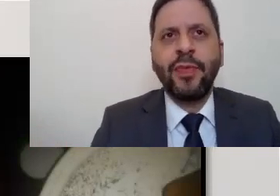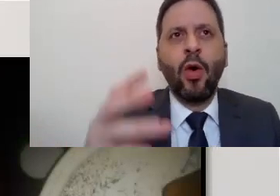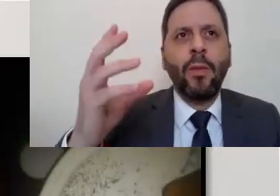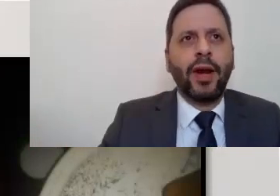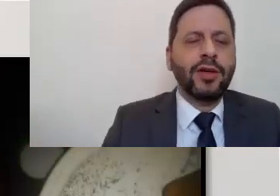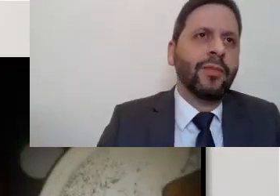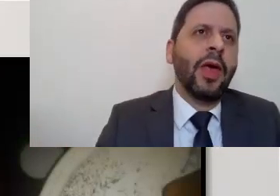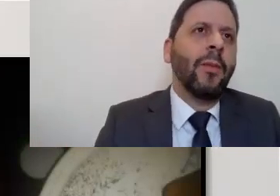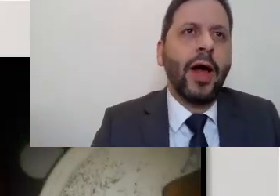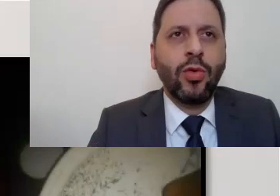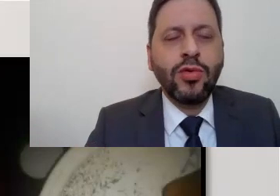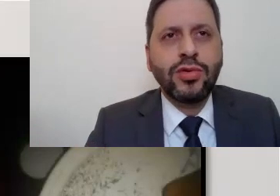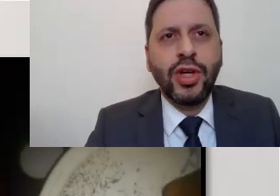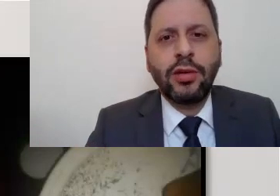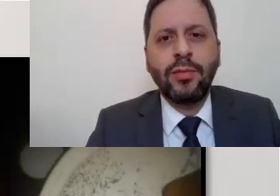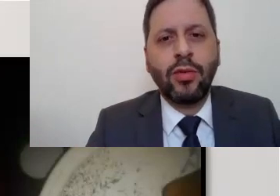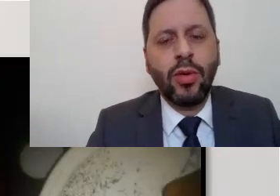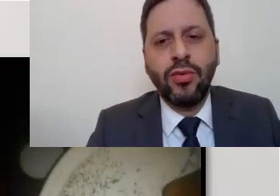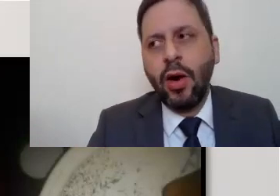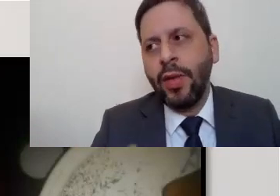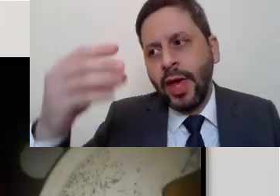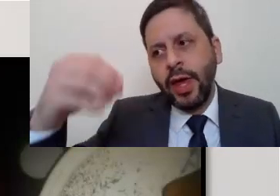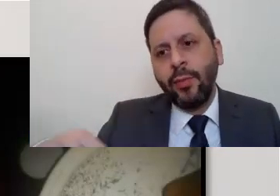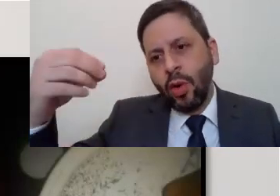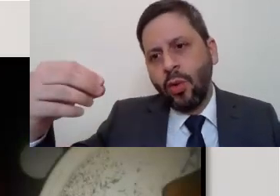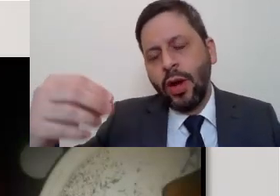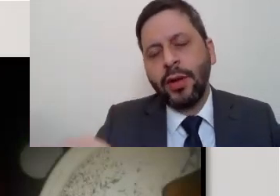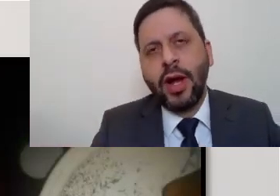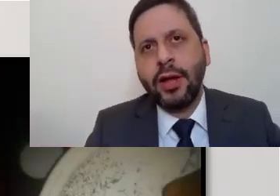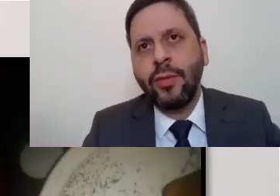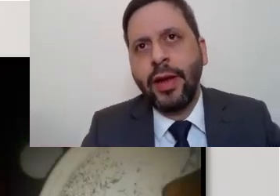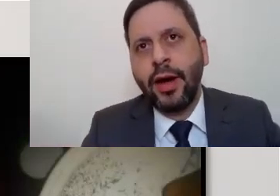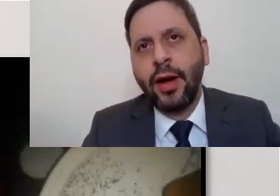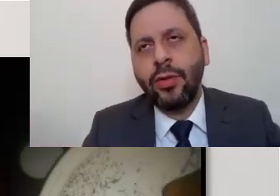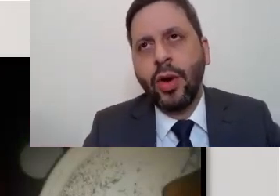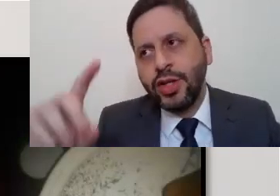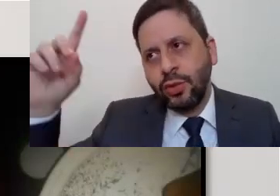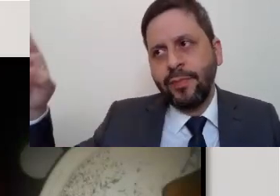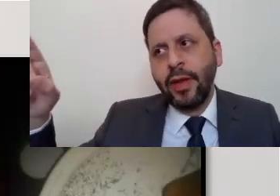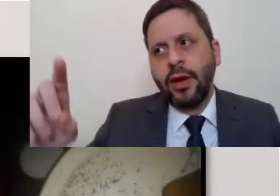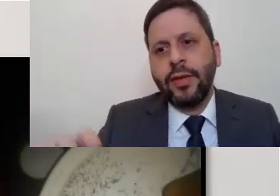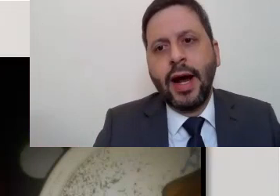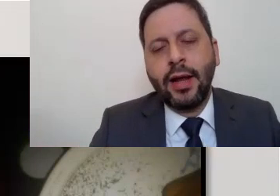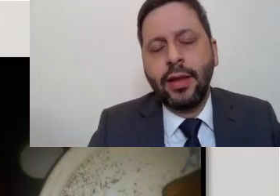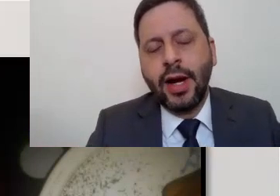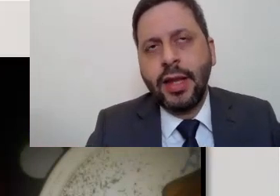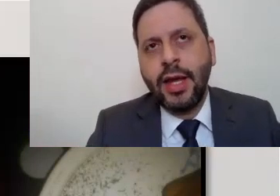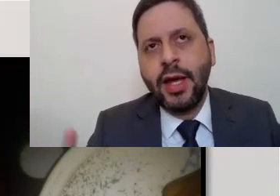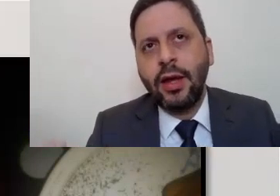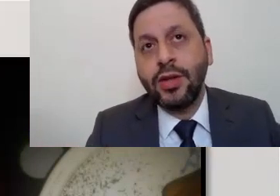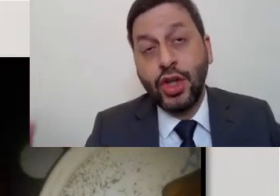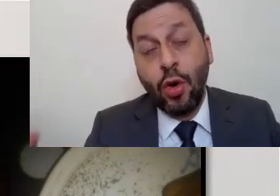criminosas um preso matou um sujeito, matou um rival e colocou ele pendurado no gradil da